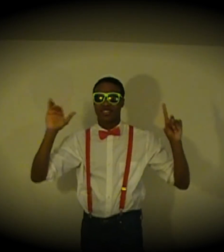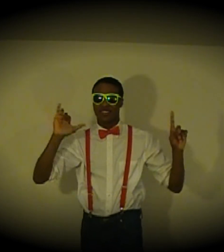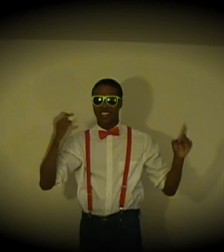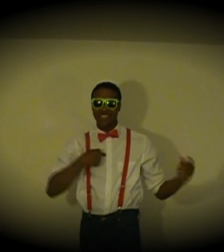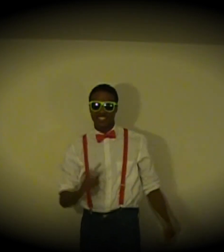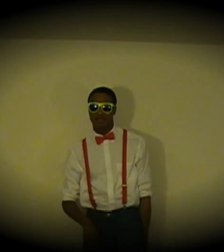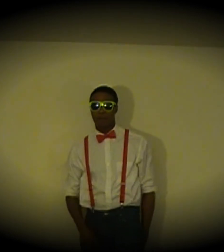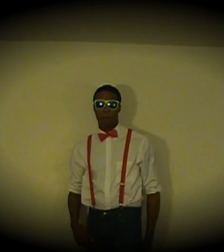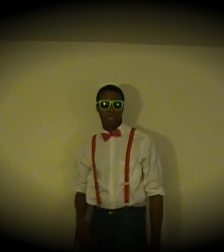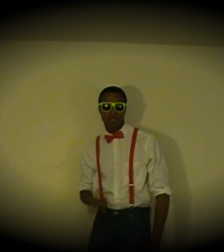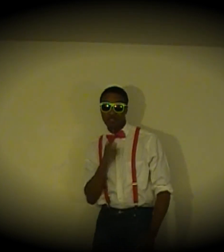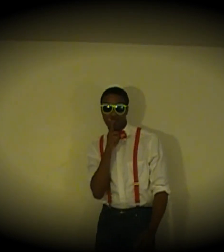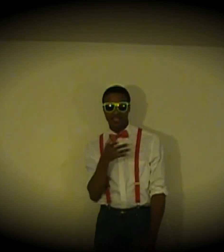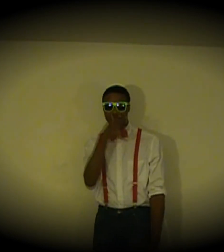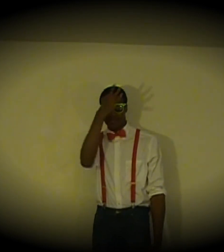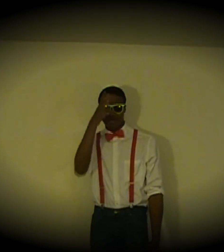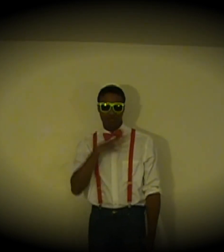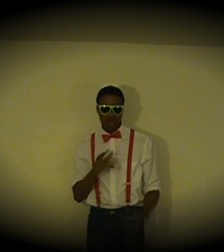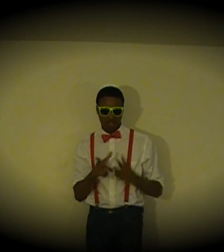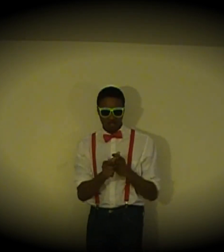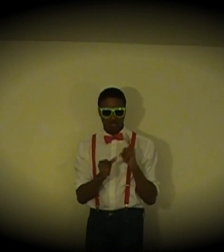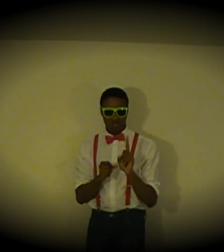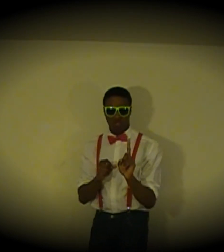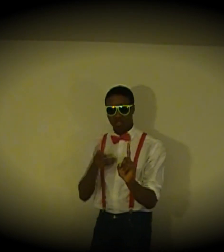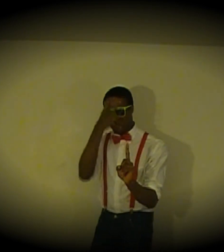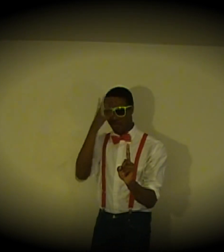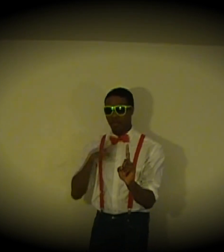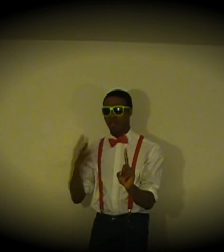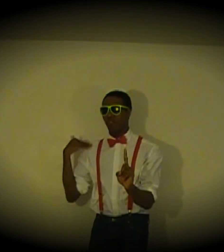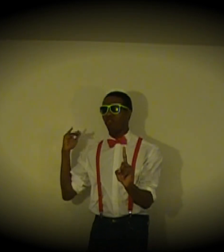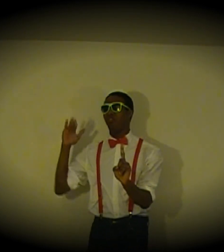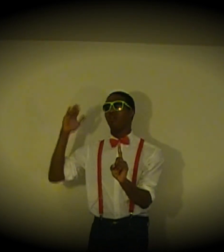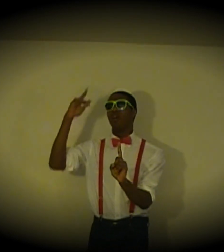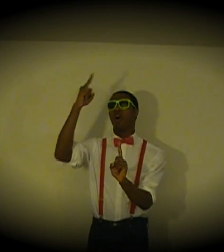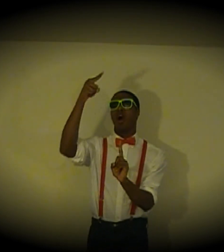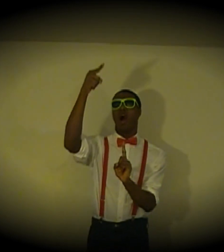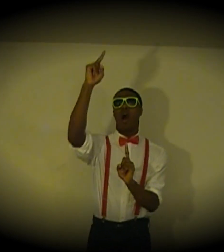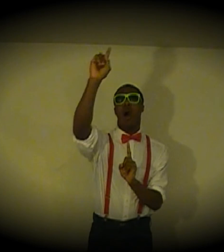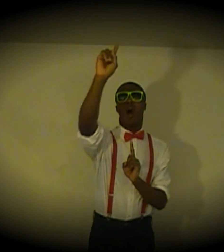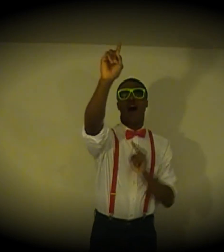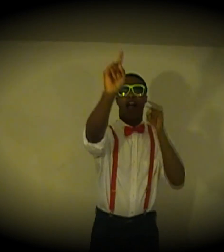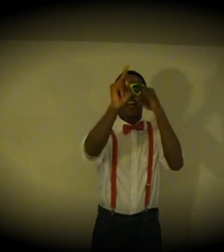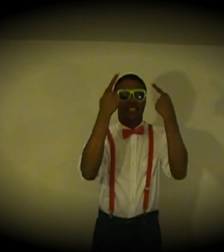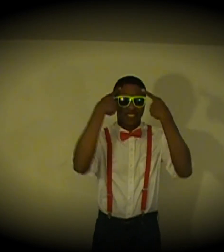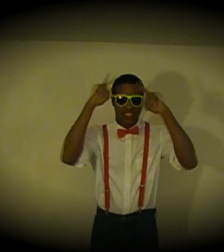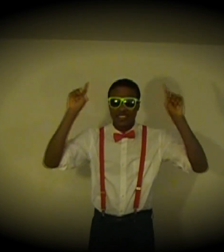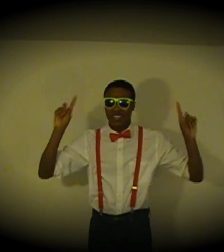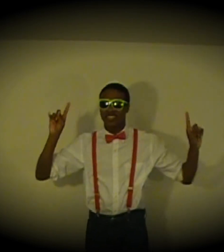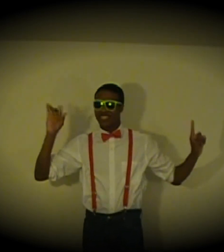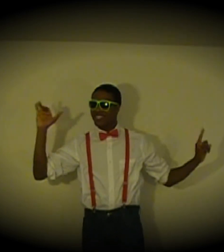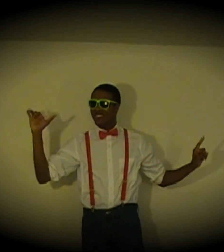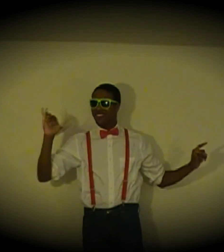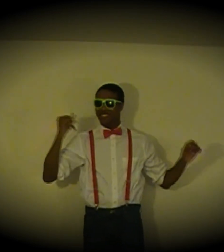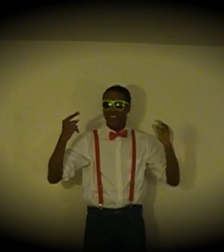베이베 베이베 나는 뭘 좀 아는 놈 뛰는 놈 그 위에 나는 놈